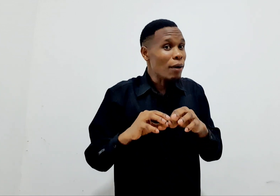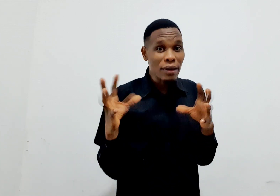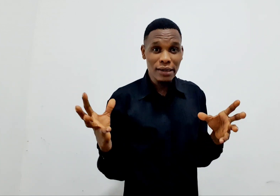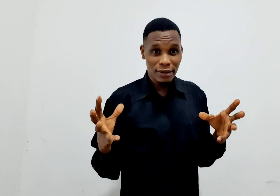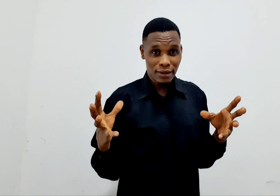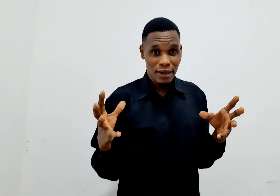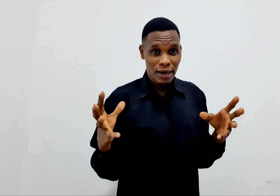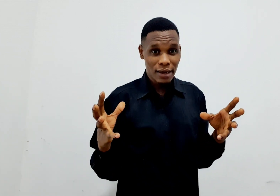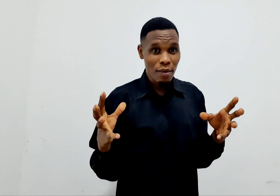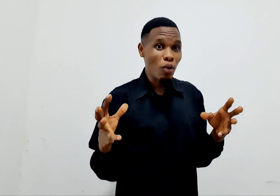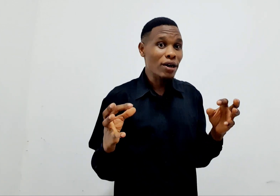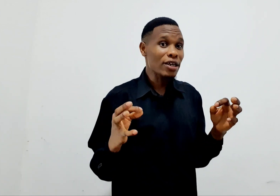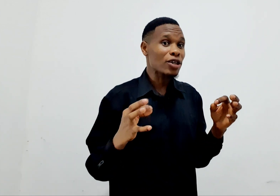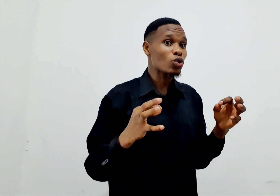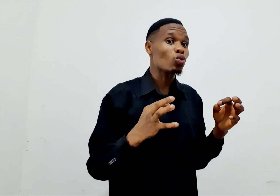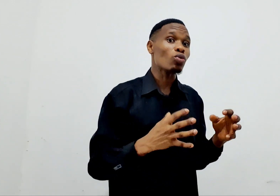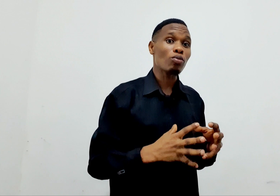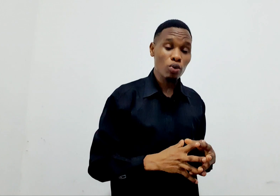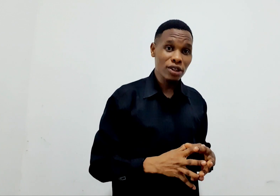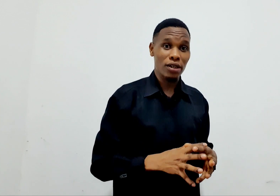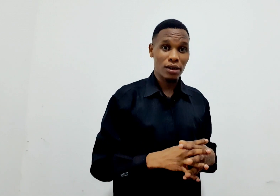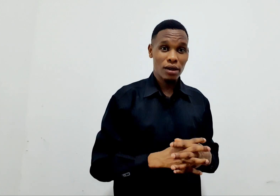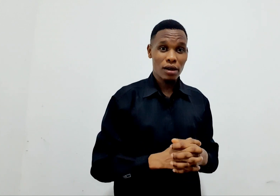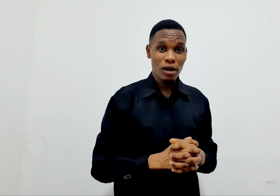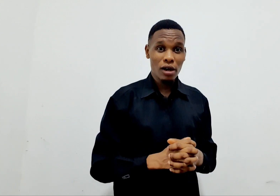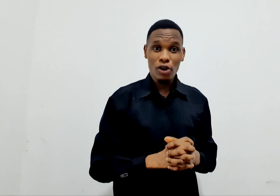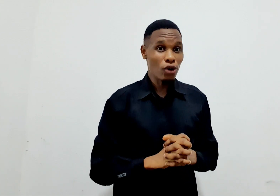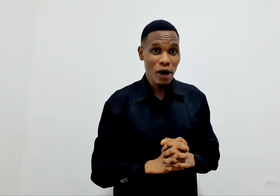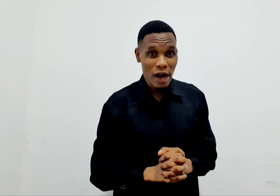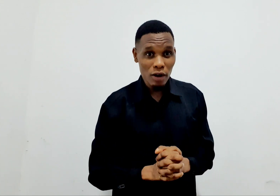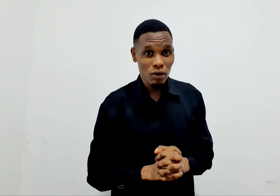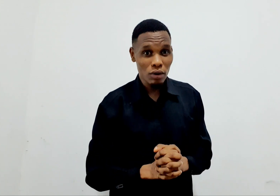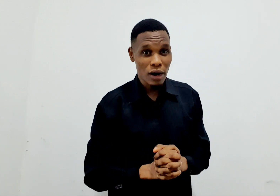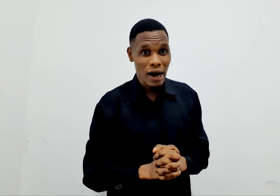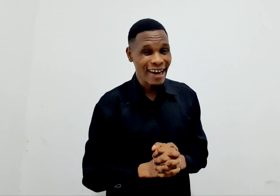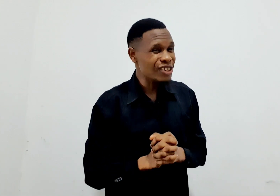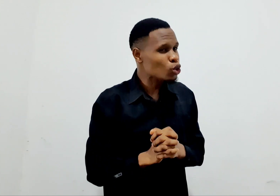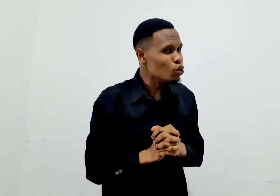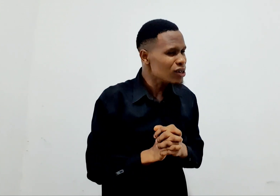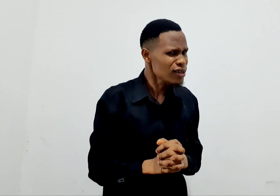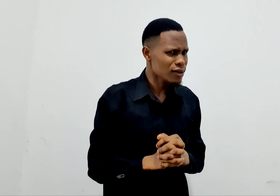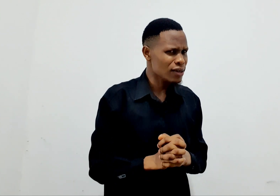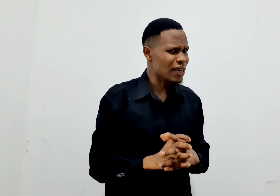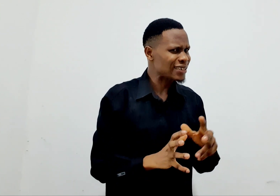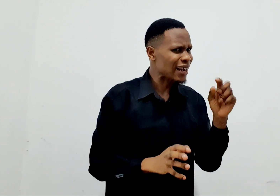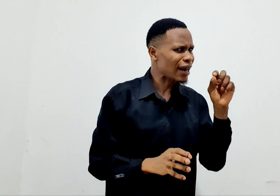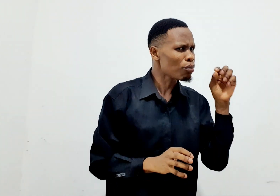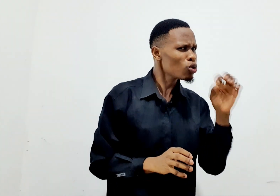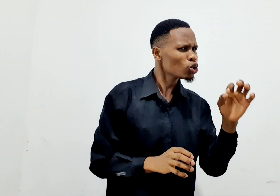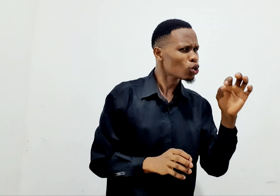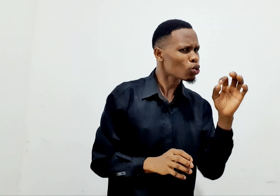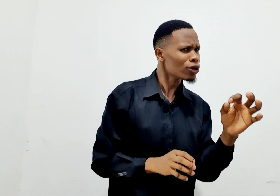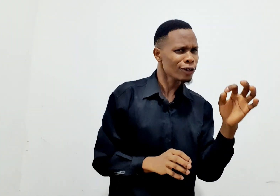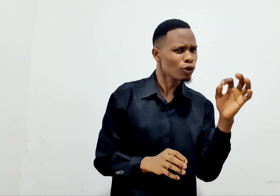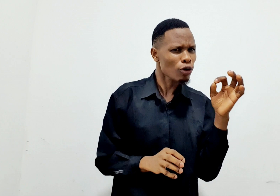mapensi ya mekua ni kizungumkuti, ndoa yako haituli inachangamuto kuliko